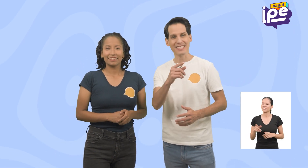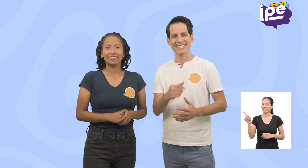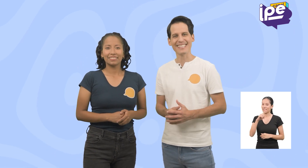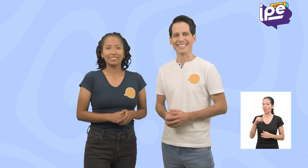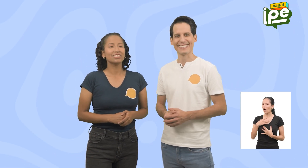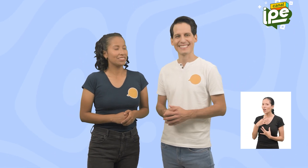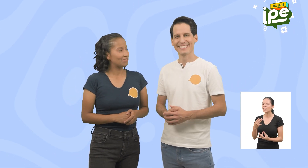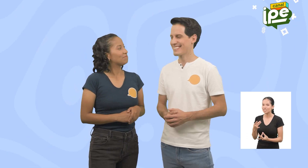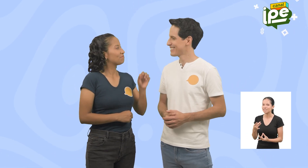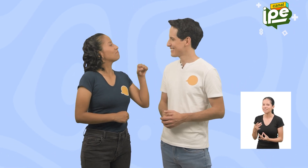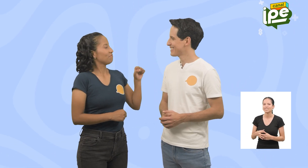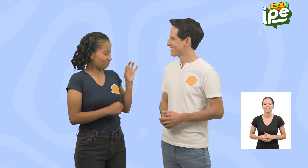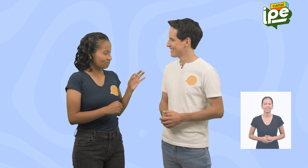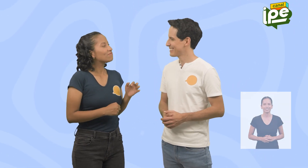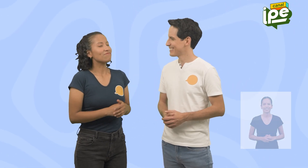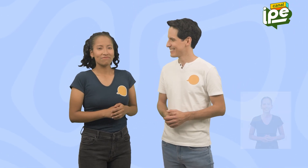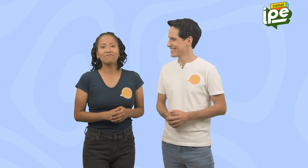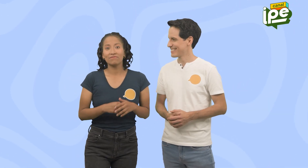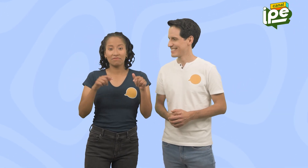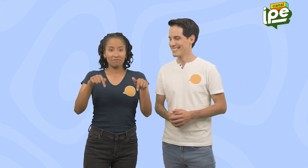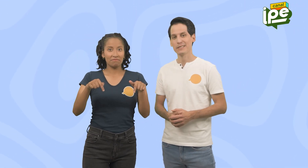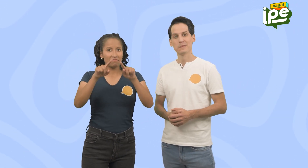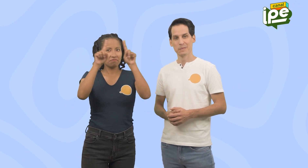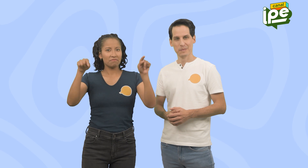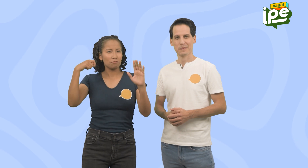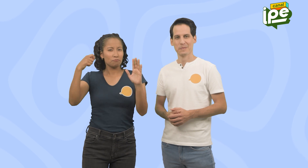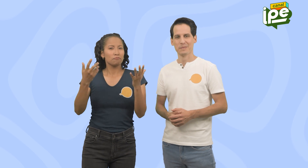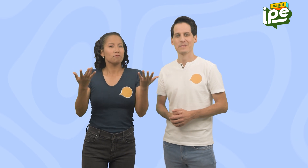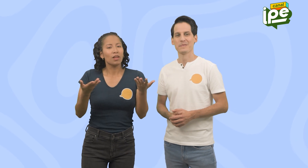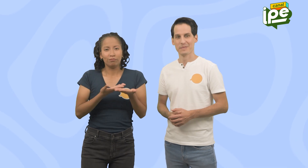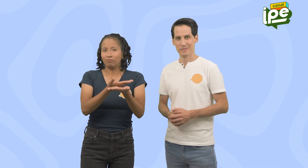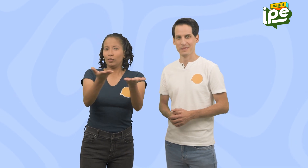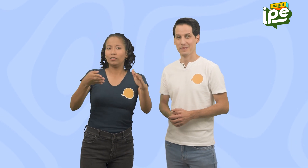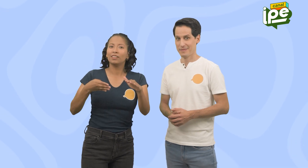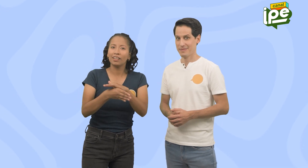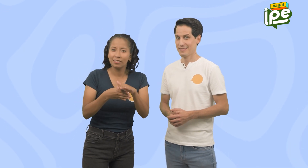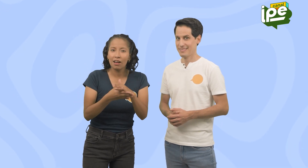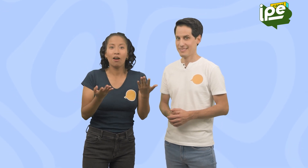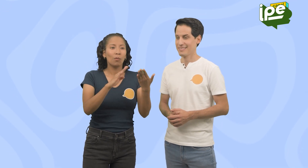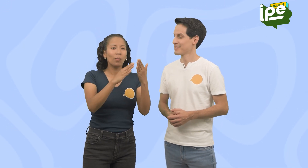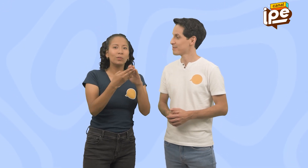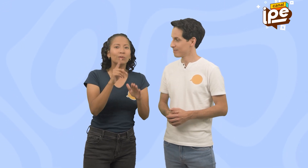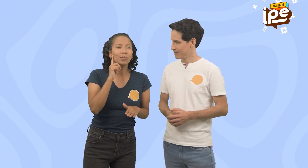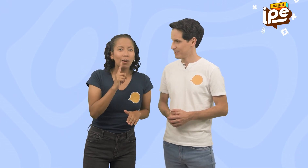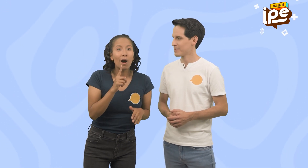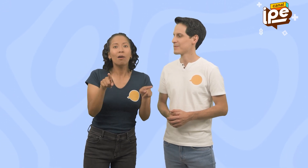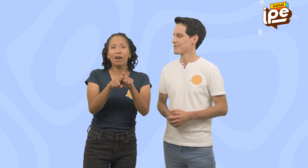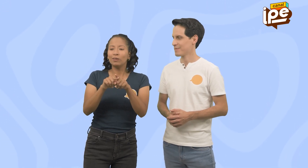interesante Así es Miki De esta manera el programa será accesible tanto para la comunidad sorda como para la comunidad